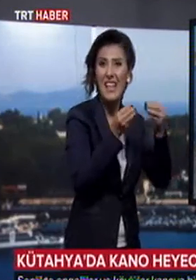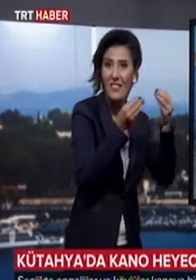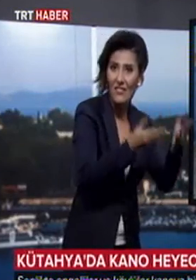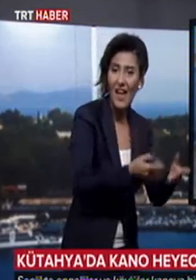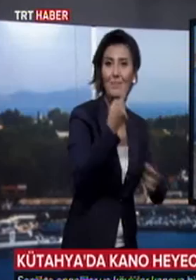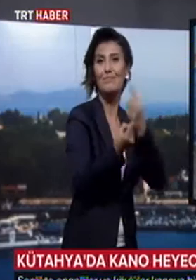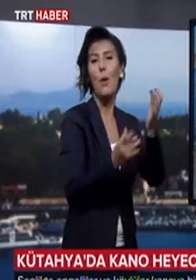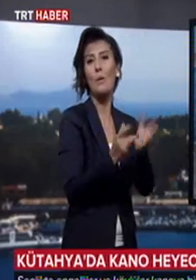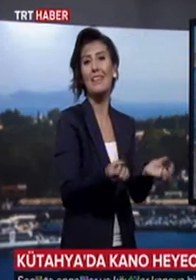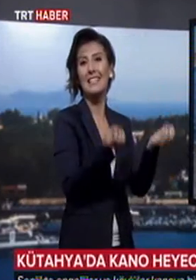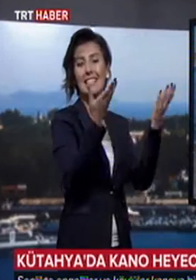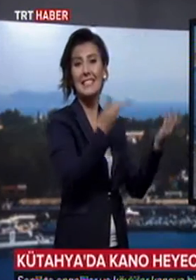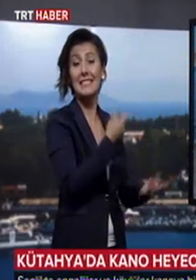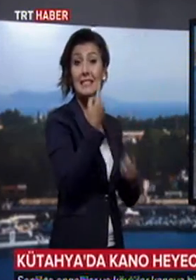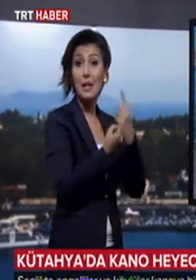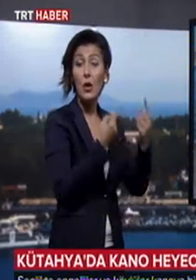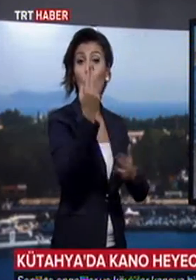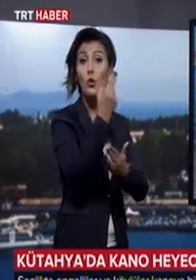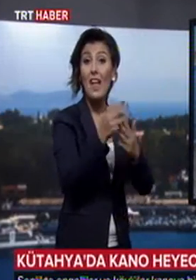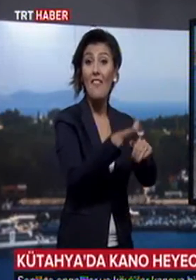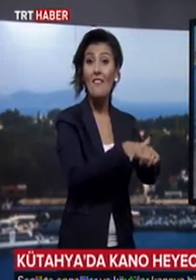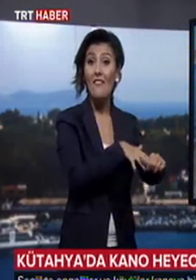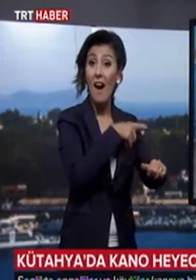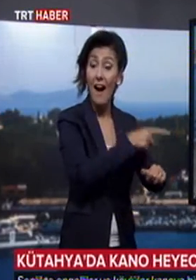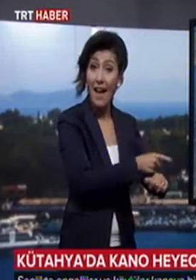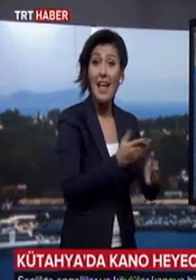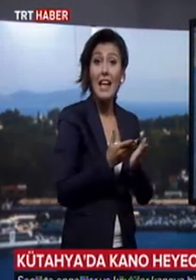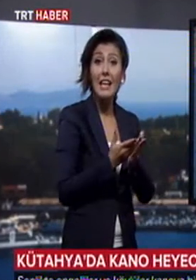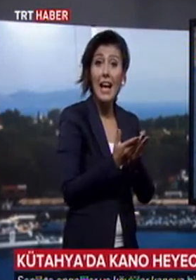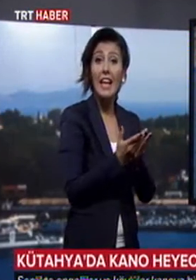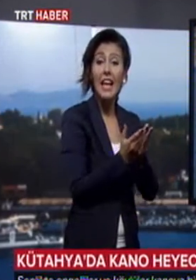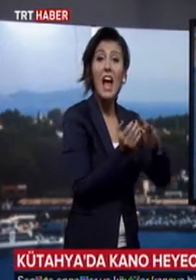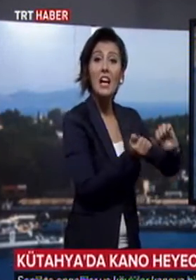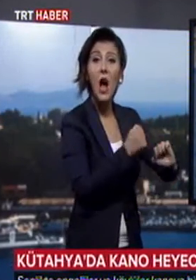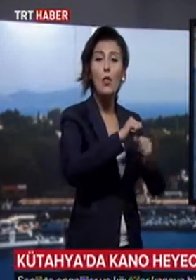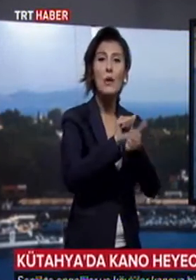Şenlik'te Kütahya Mahallesi Ahmet Hamdi Nayir de kayıkla açılarak kano sporcularına eşlik etti.